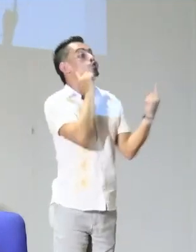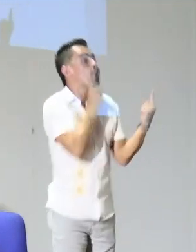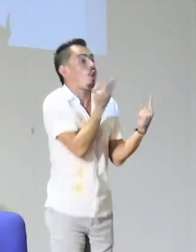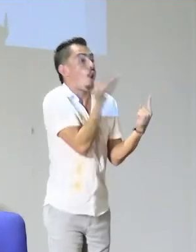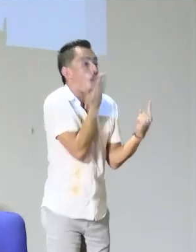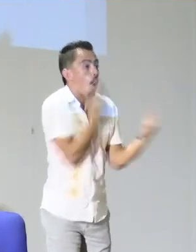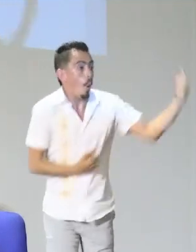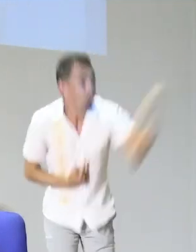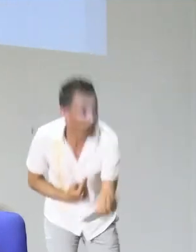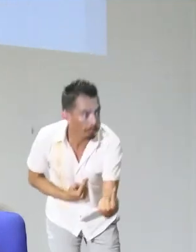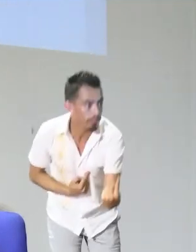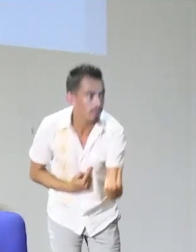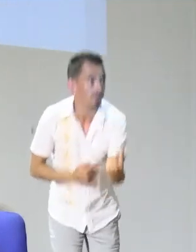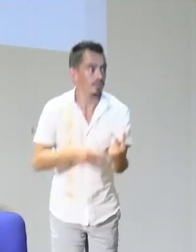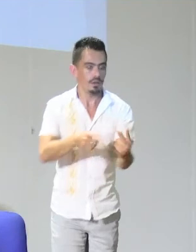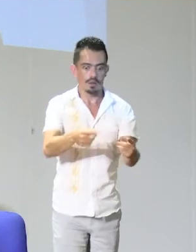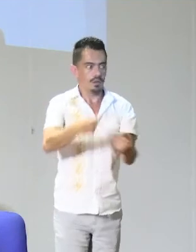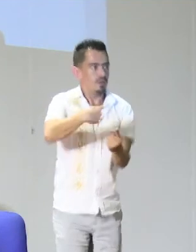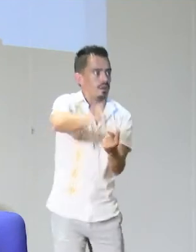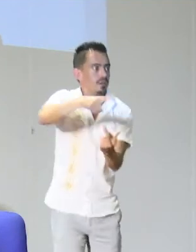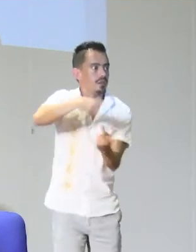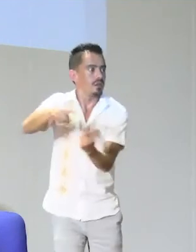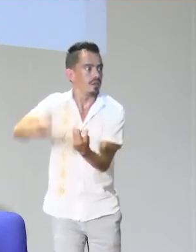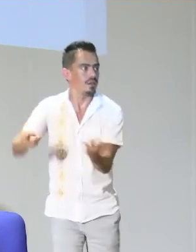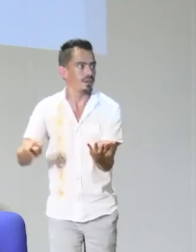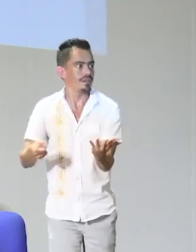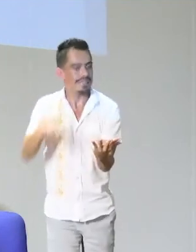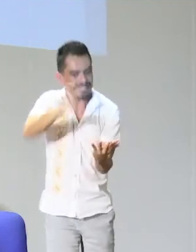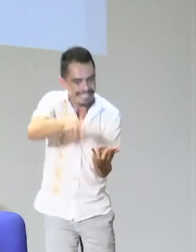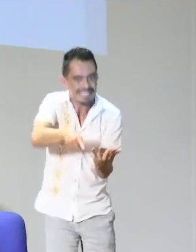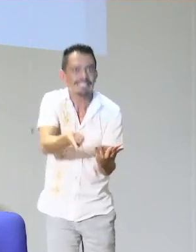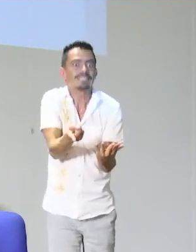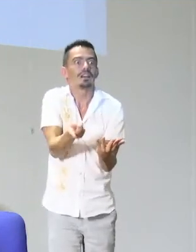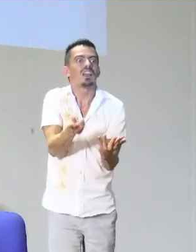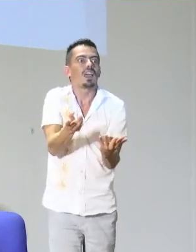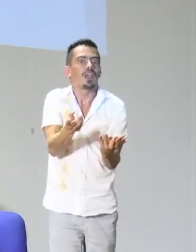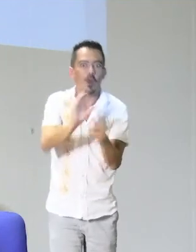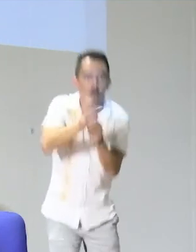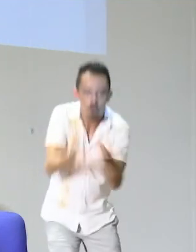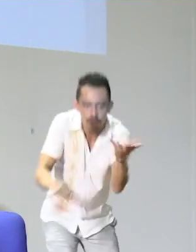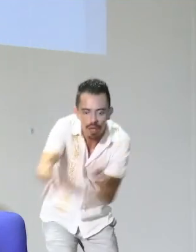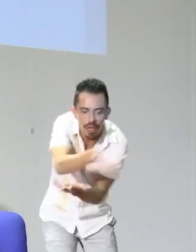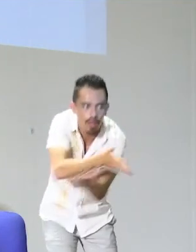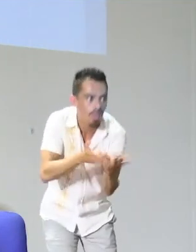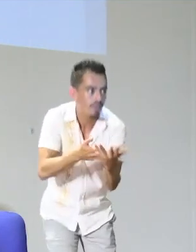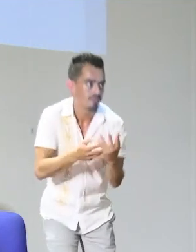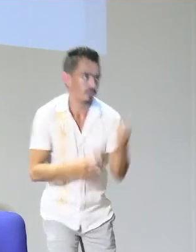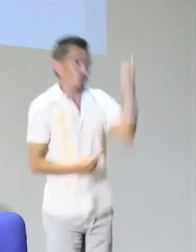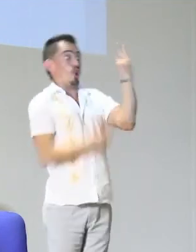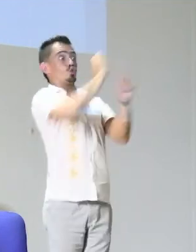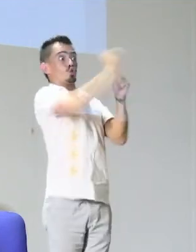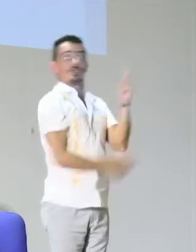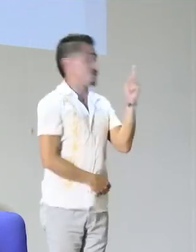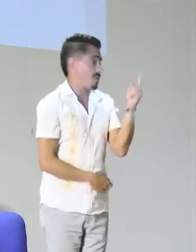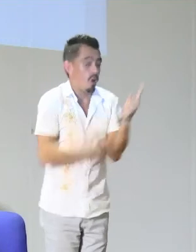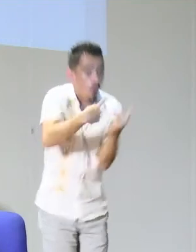Por ejemplo, vemos que hay sordos de otros países, por ejemplo, sordos de Venezuela, sordos indígenas, ¿sí? Que puedan ser